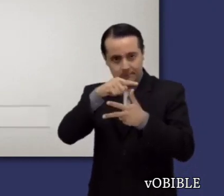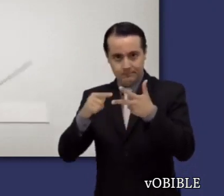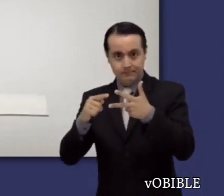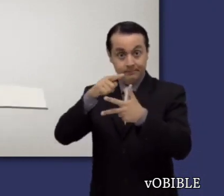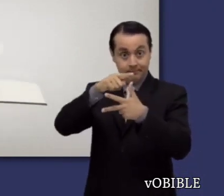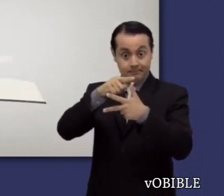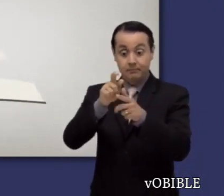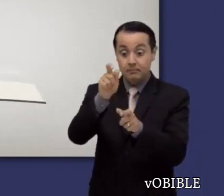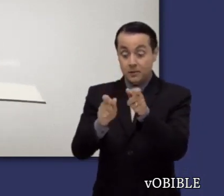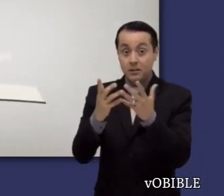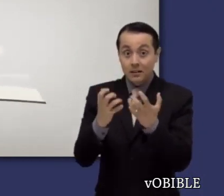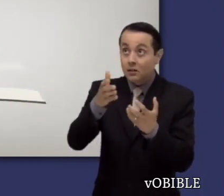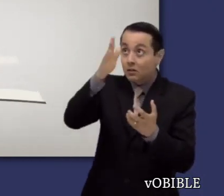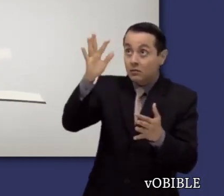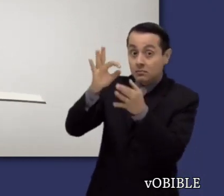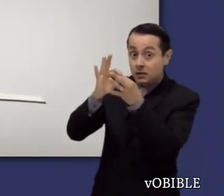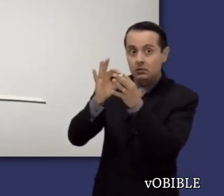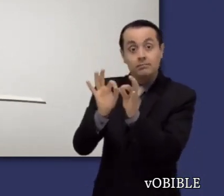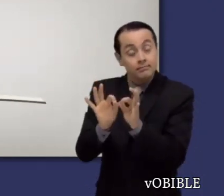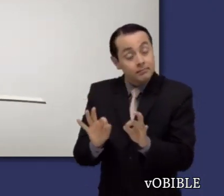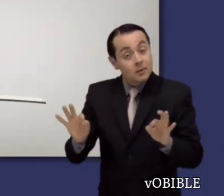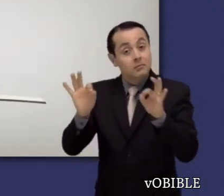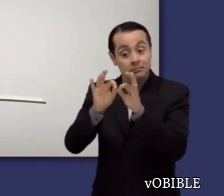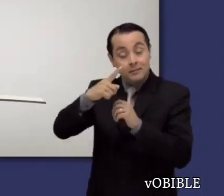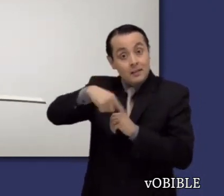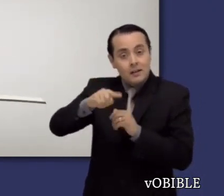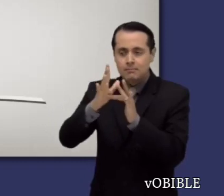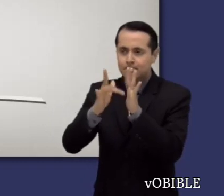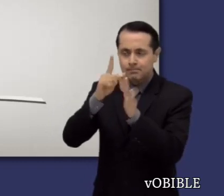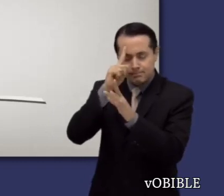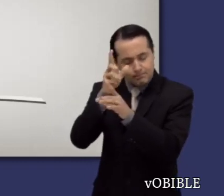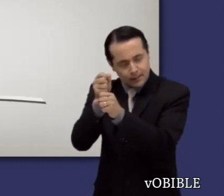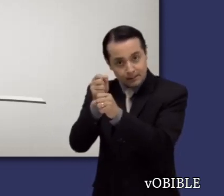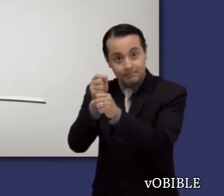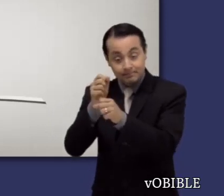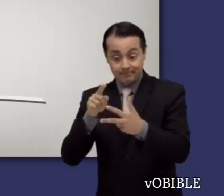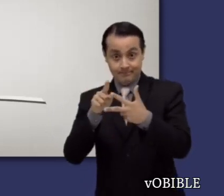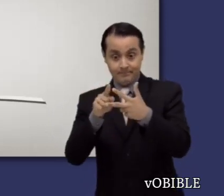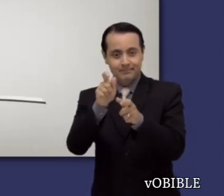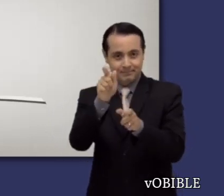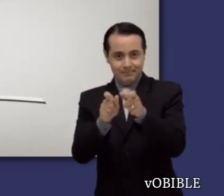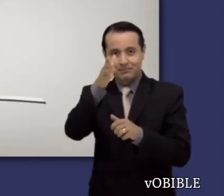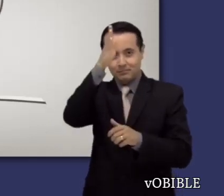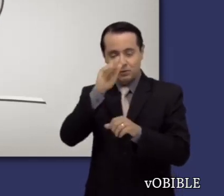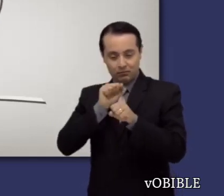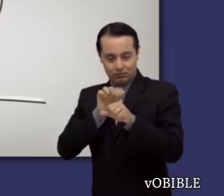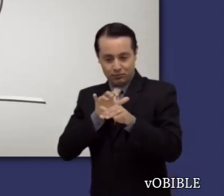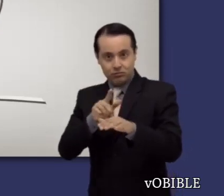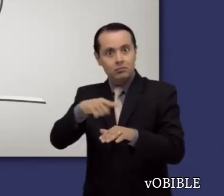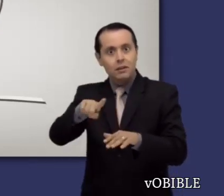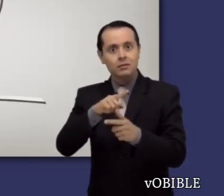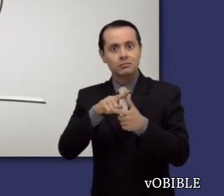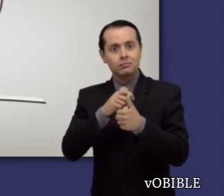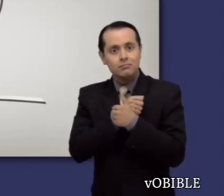Cuando lea la carta a los Gálatas, fíjese en que los cristianos sólo pueden ser considerados justos gracias a su fe, en